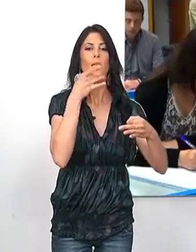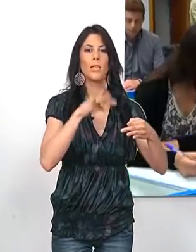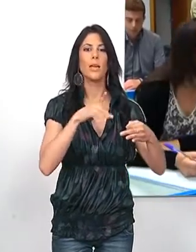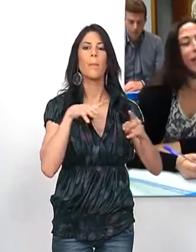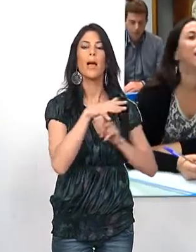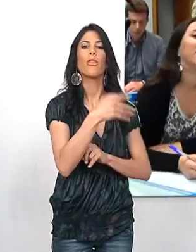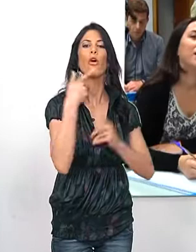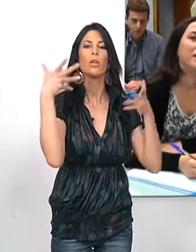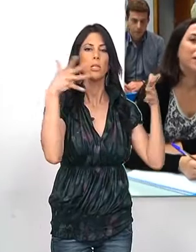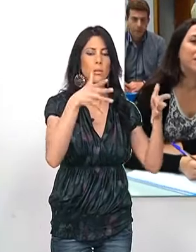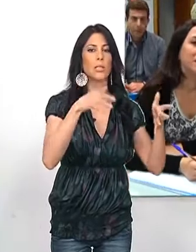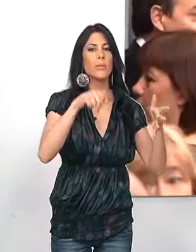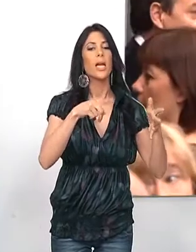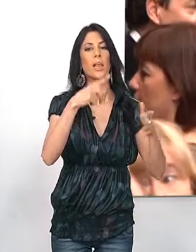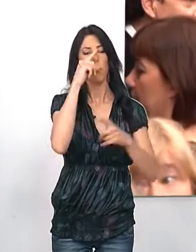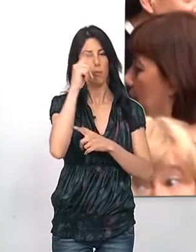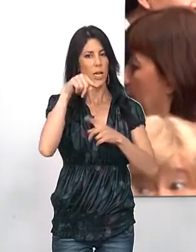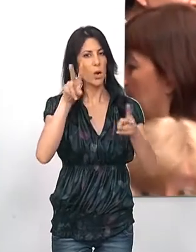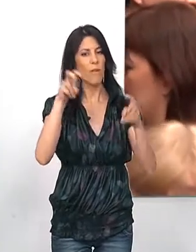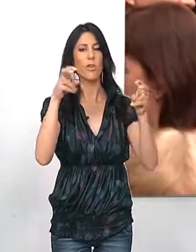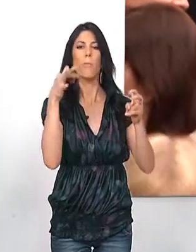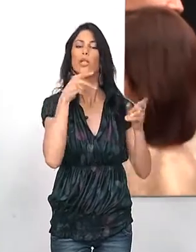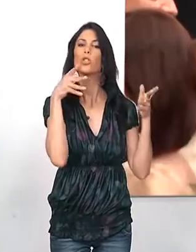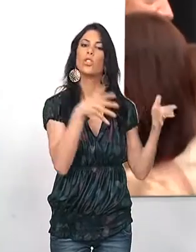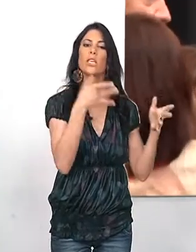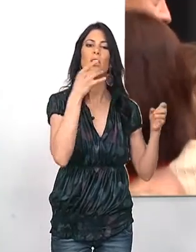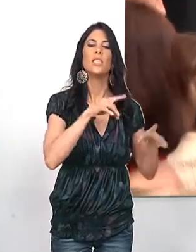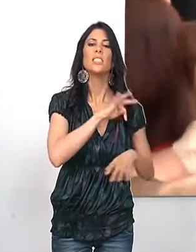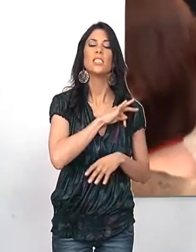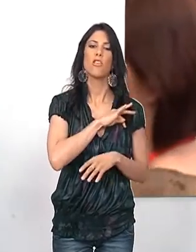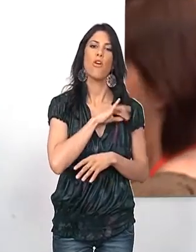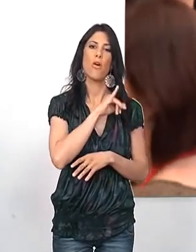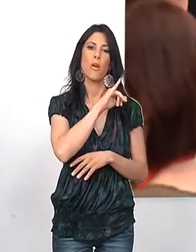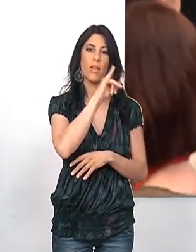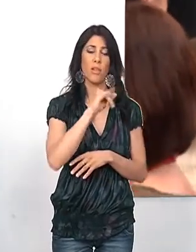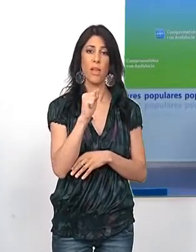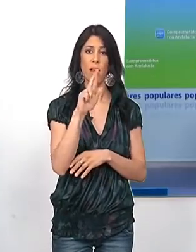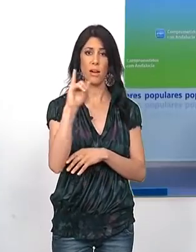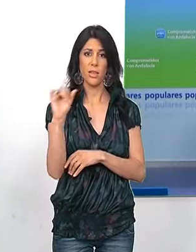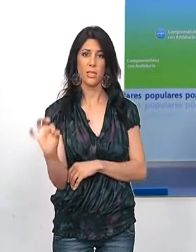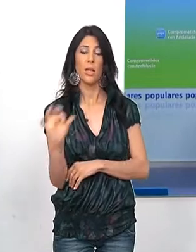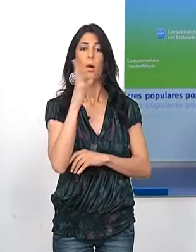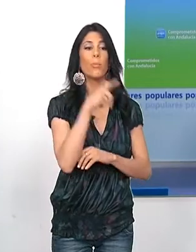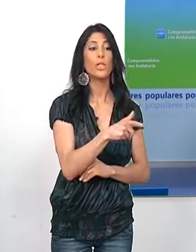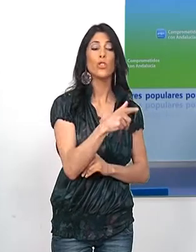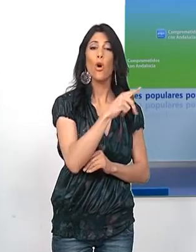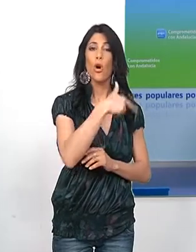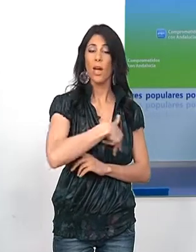consejerías de Innovación y de Economía y el que fuera consejero de Presidencia, Gaspar Zarrias. Por eso, el secretario general del PP andaluz